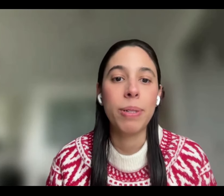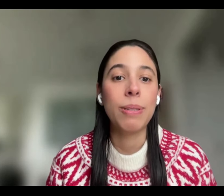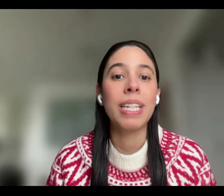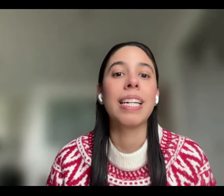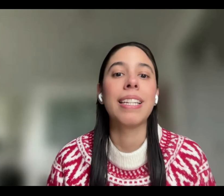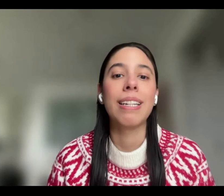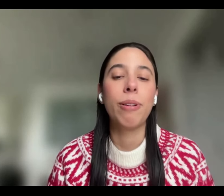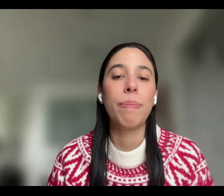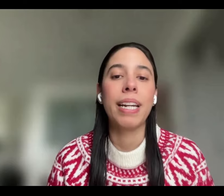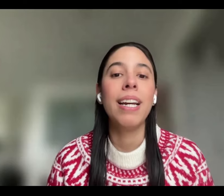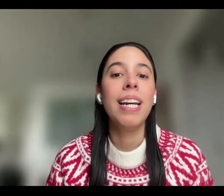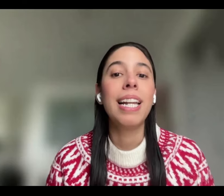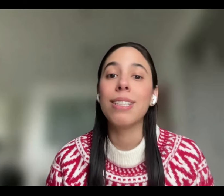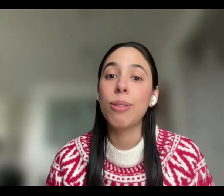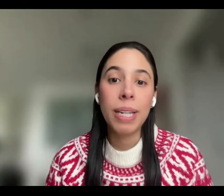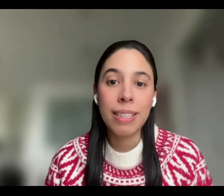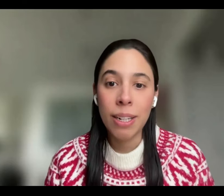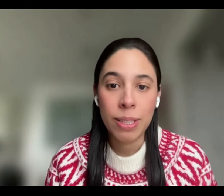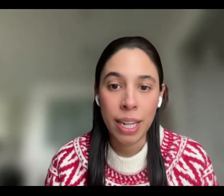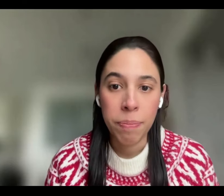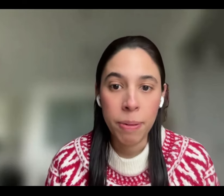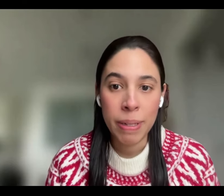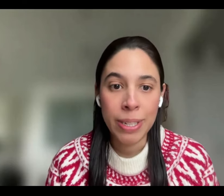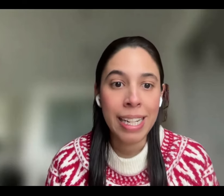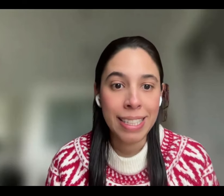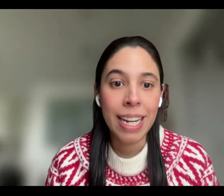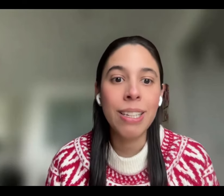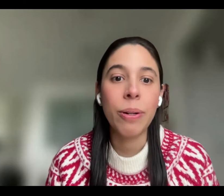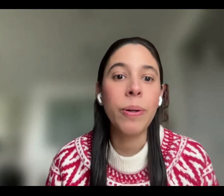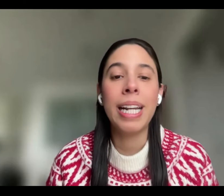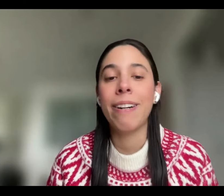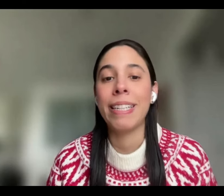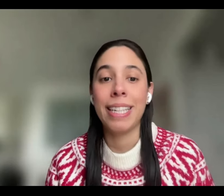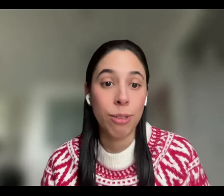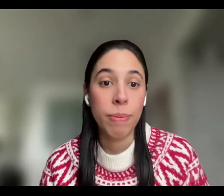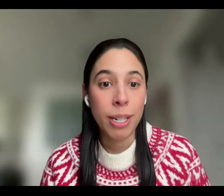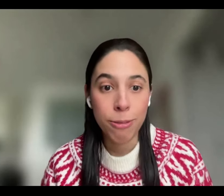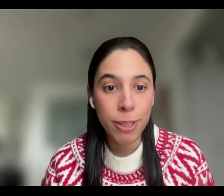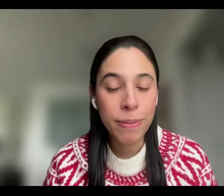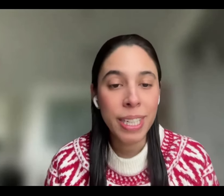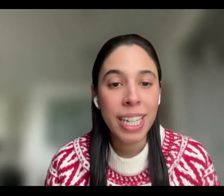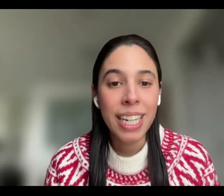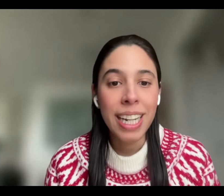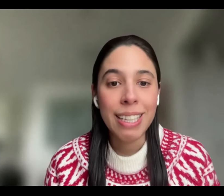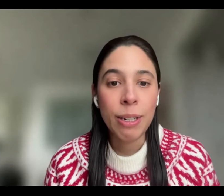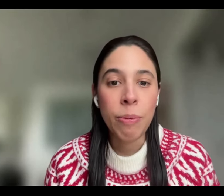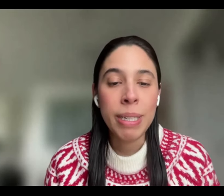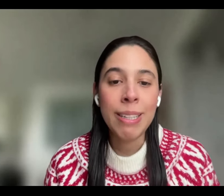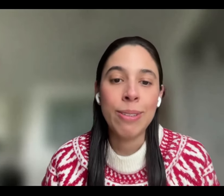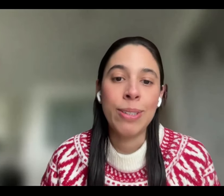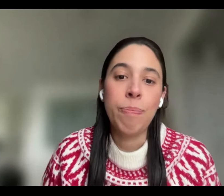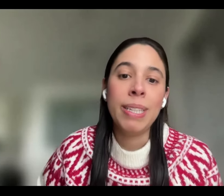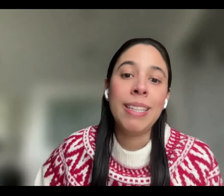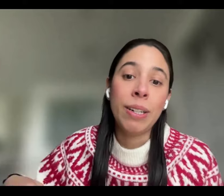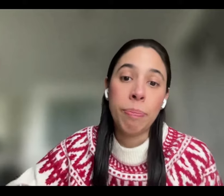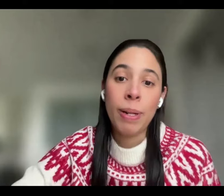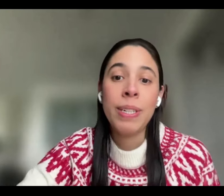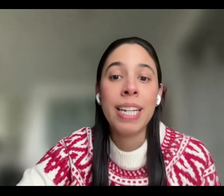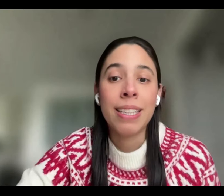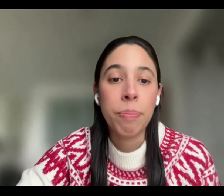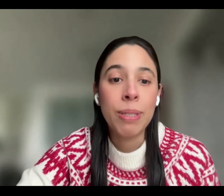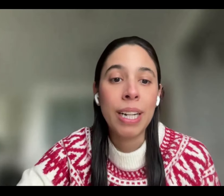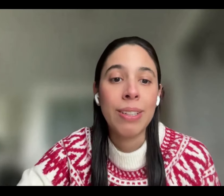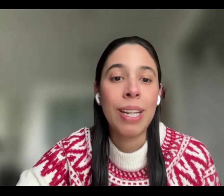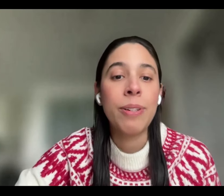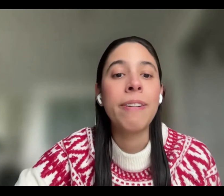tendremos la oportunidad de resolver las dudas que nos dejen por medio del chat o al levantar su micrófono. Este conversatorio es presentado